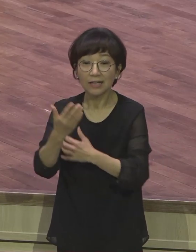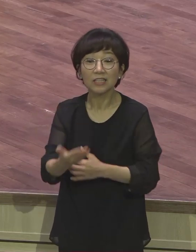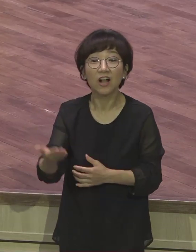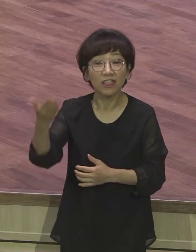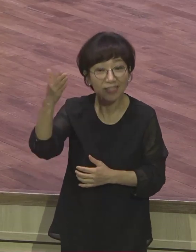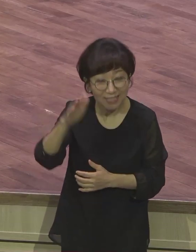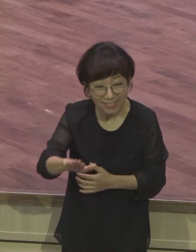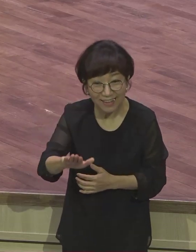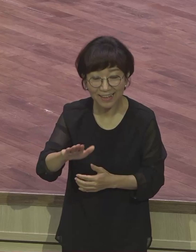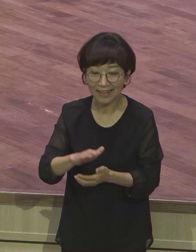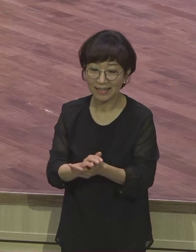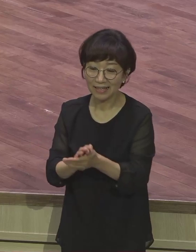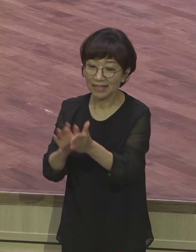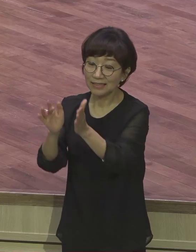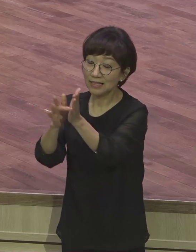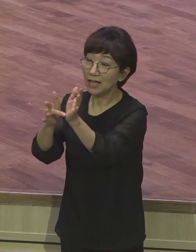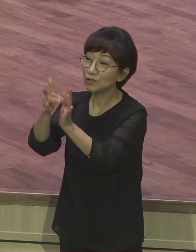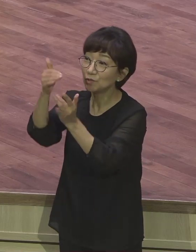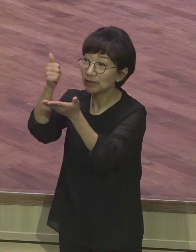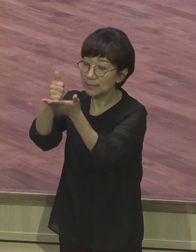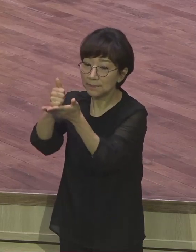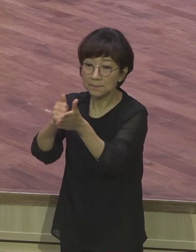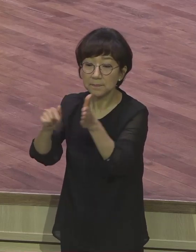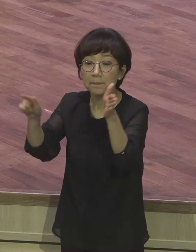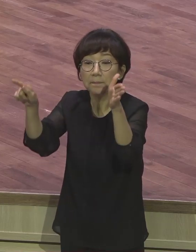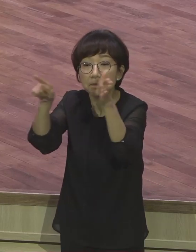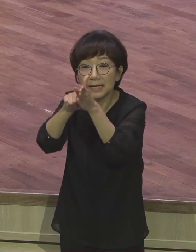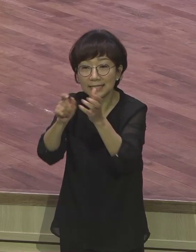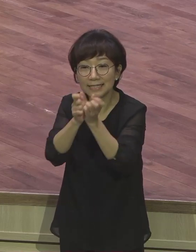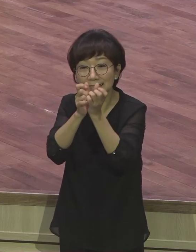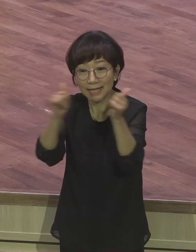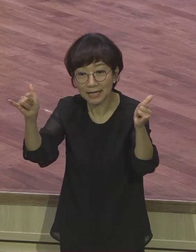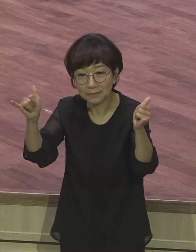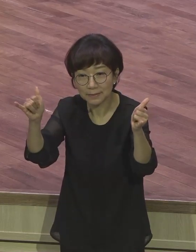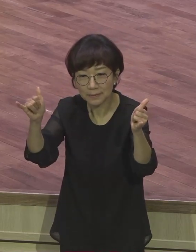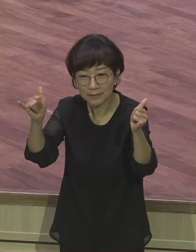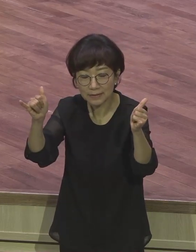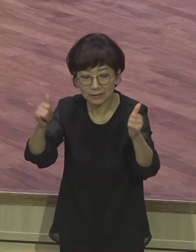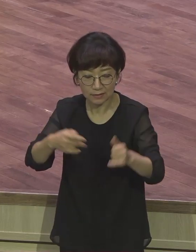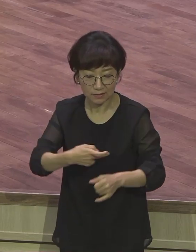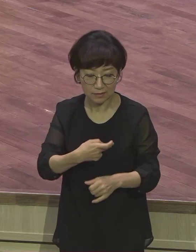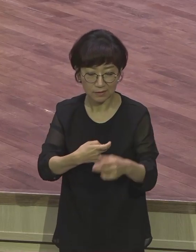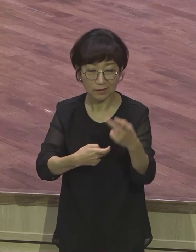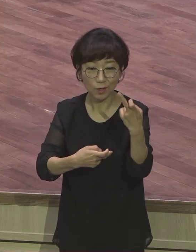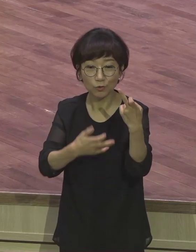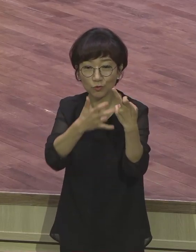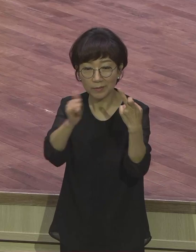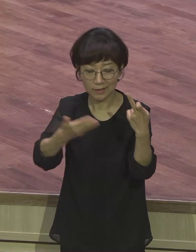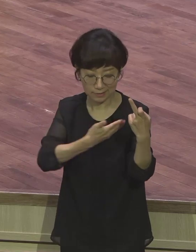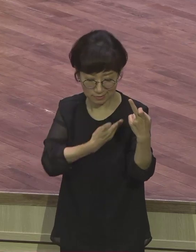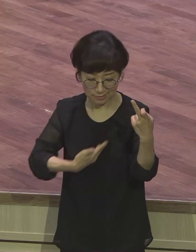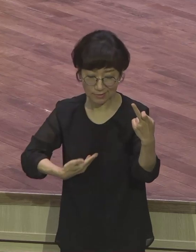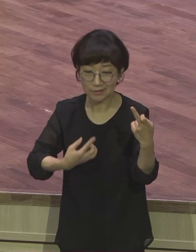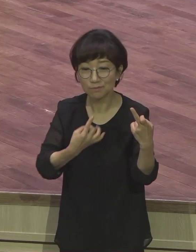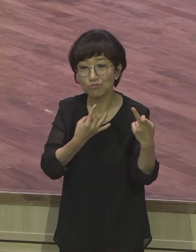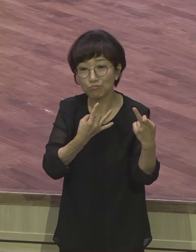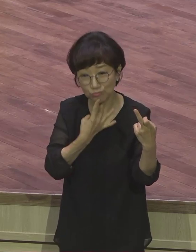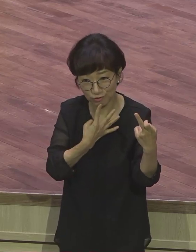아들로 구세주로 믿은 사람은 열두자 다 외에 없었어요. 여러분 이 말씀을 믿으시고